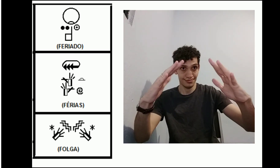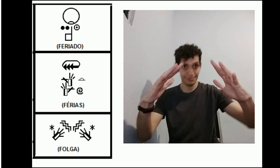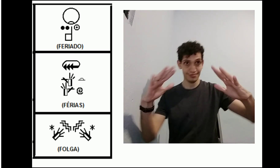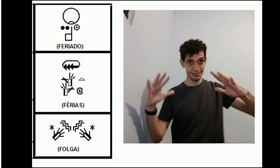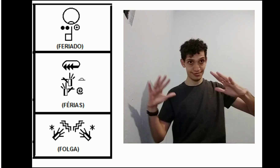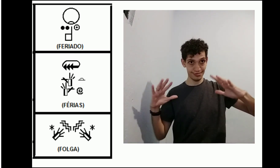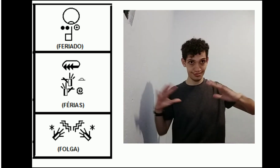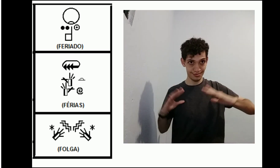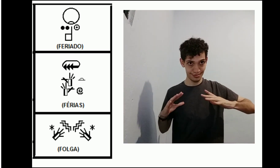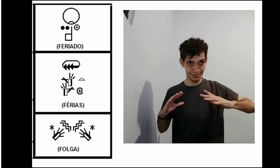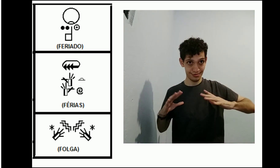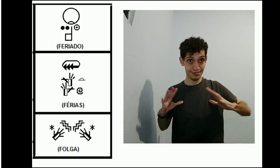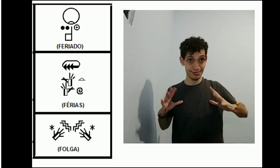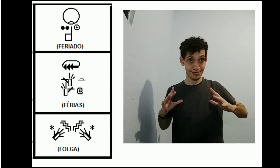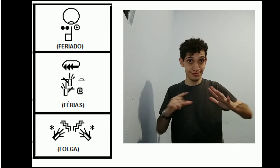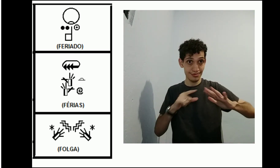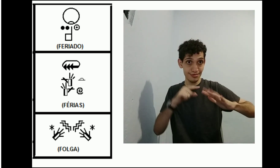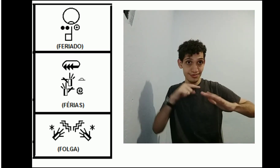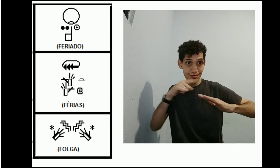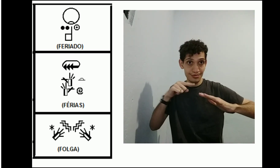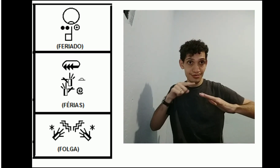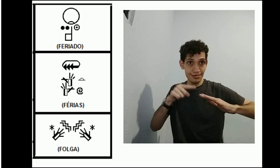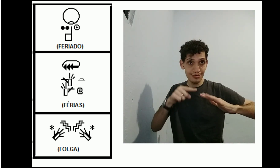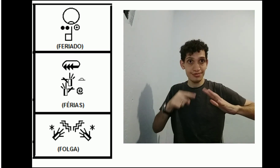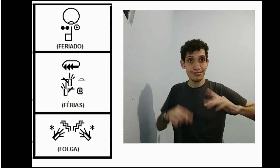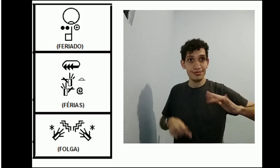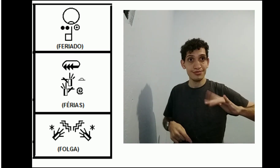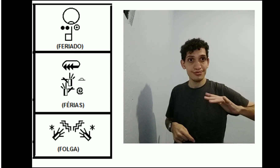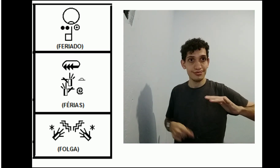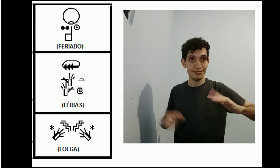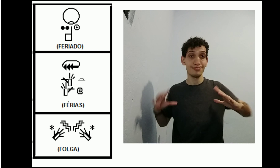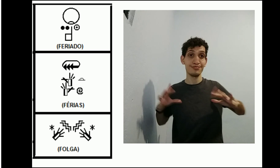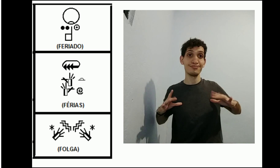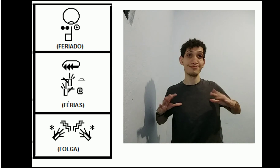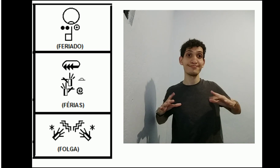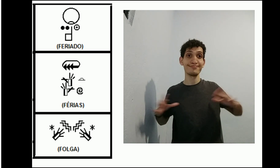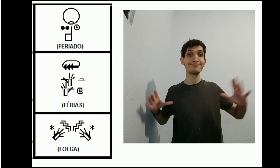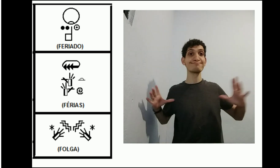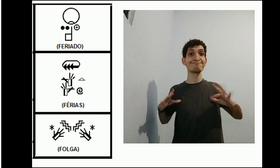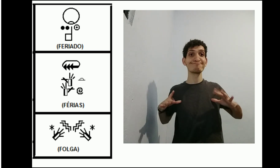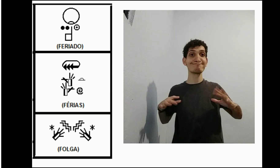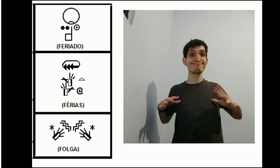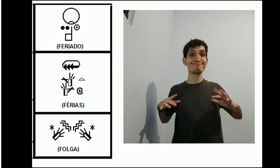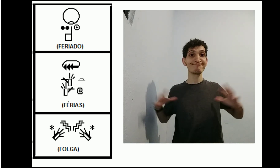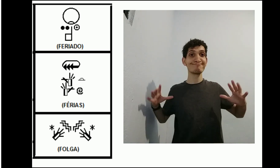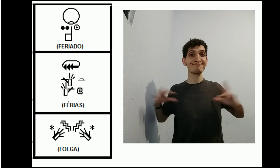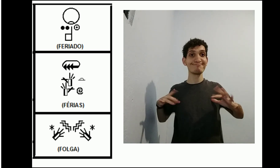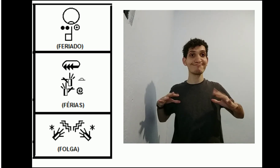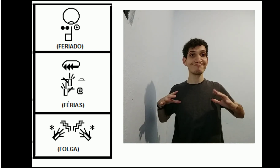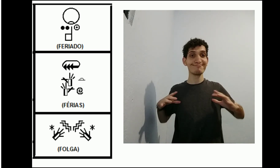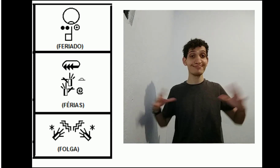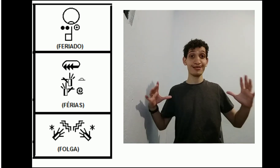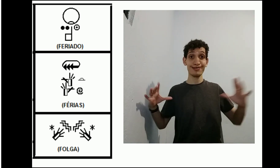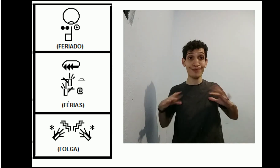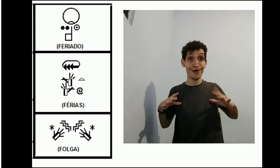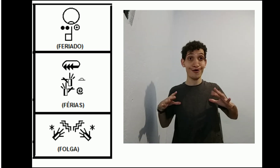Configuração assim, assim. Tô aqui. Olha aqui. Tem um tremular, ó. Polga, polga,